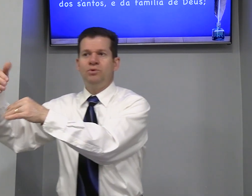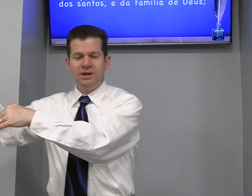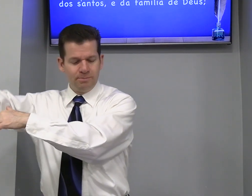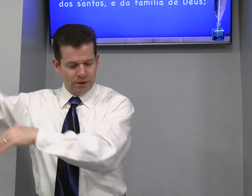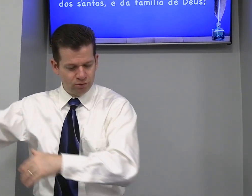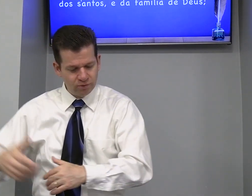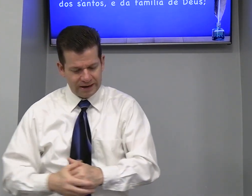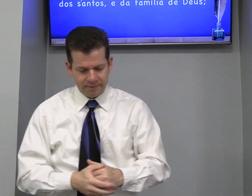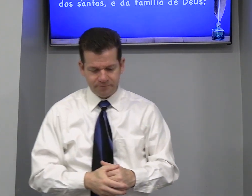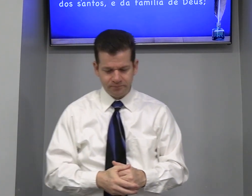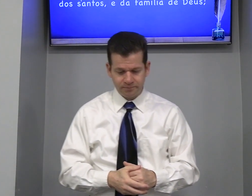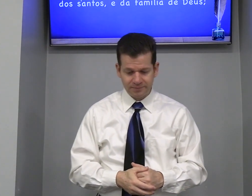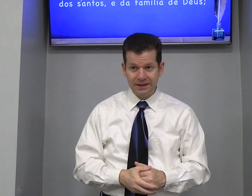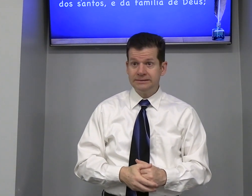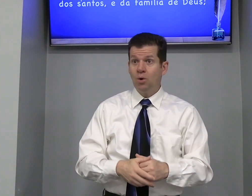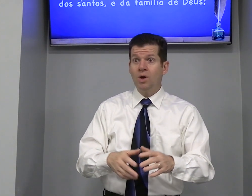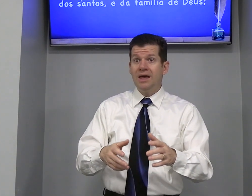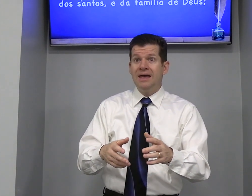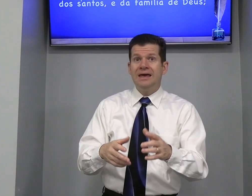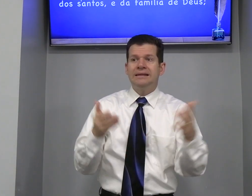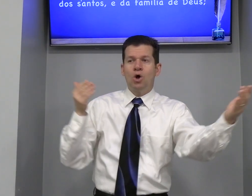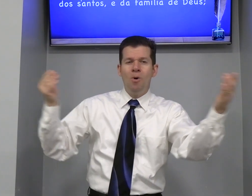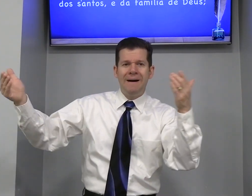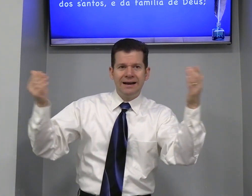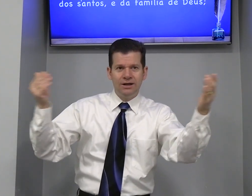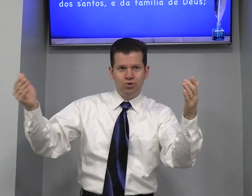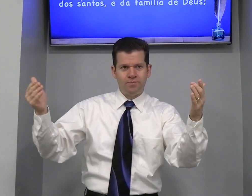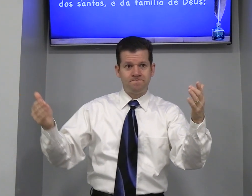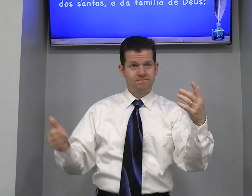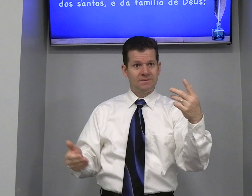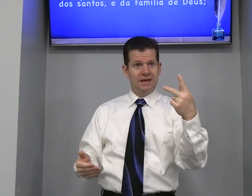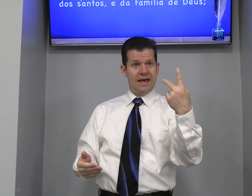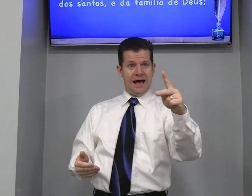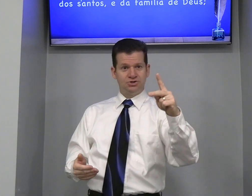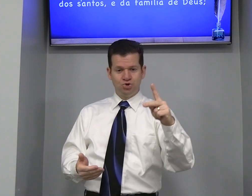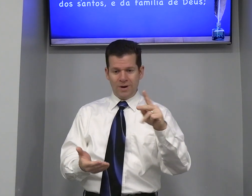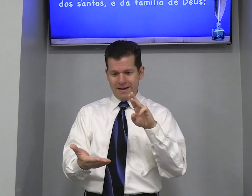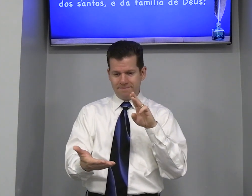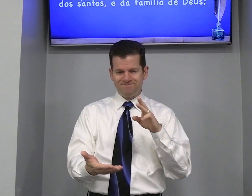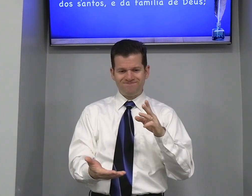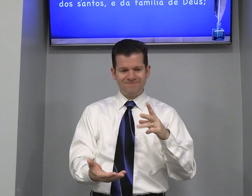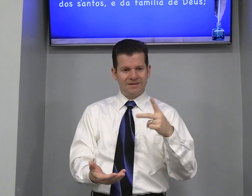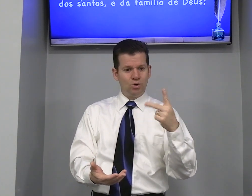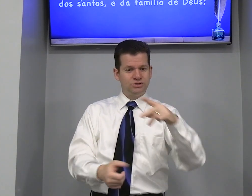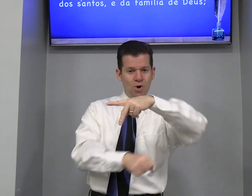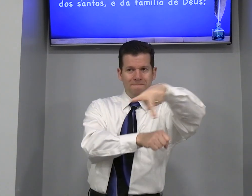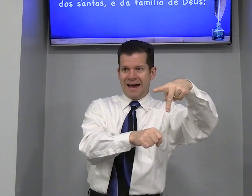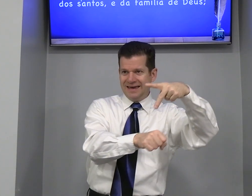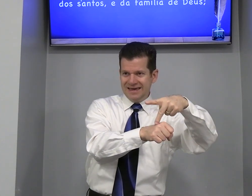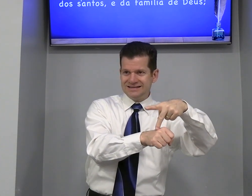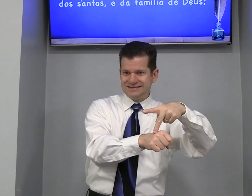mudando Para outro Lugar Então Está comparando A sua O seu País